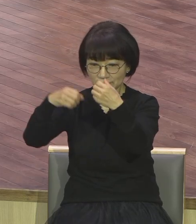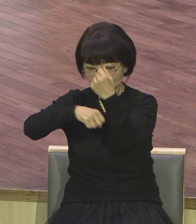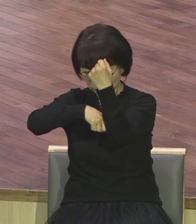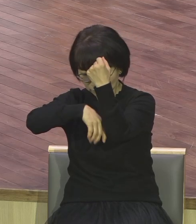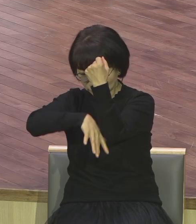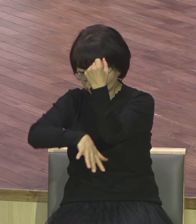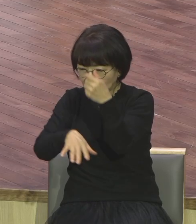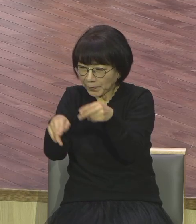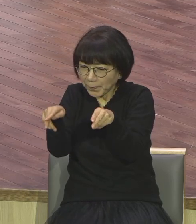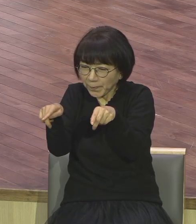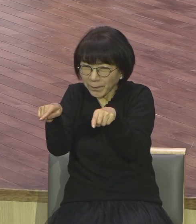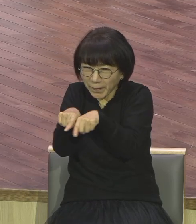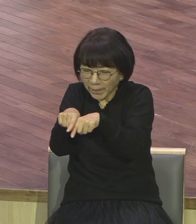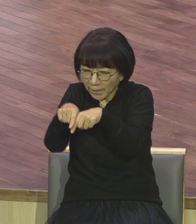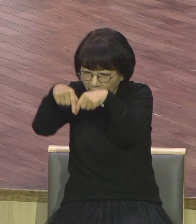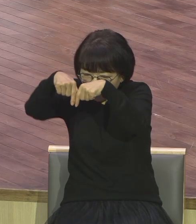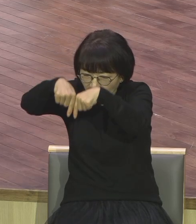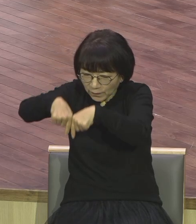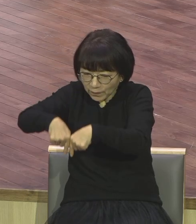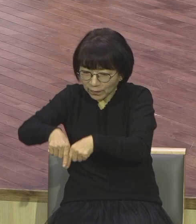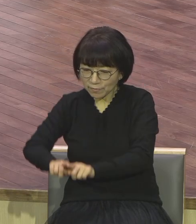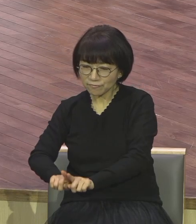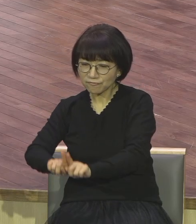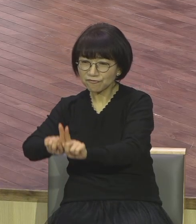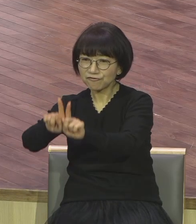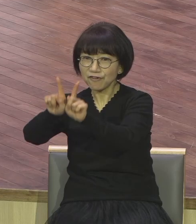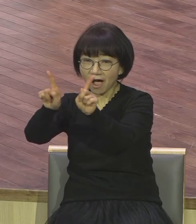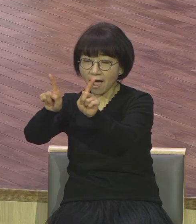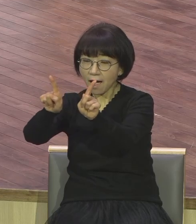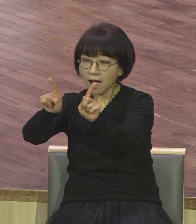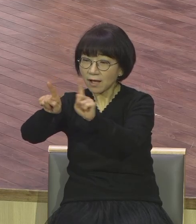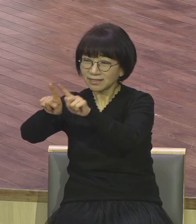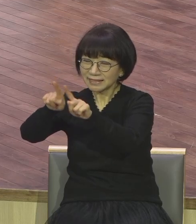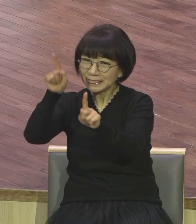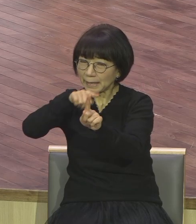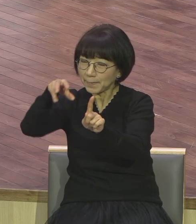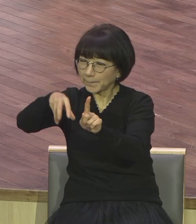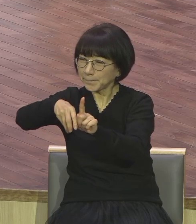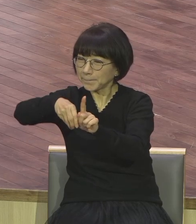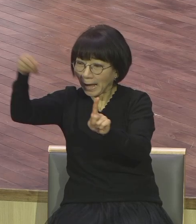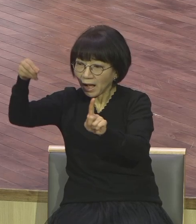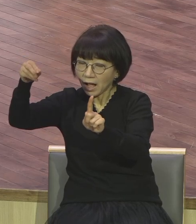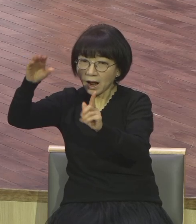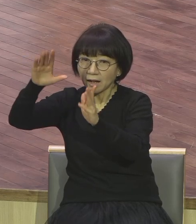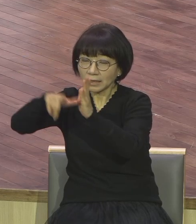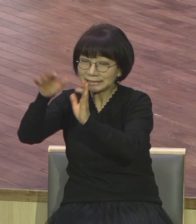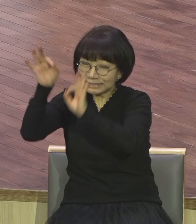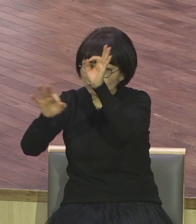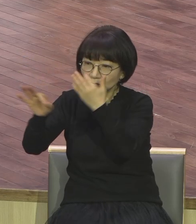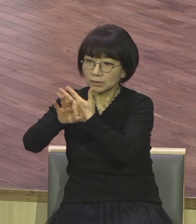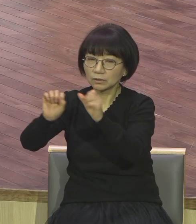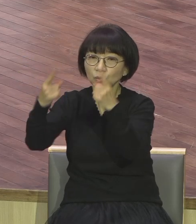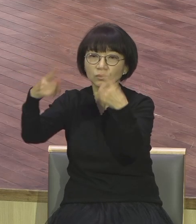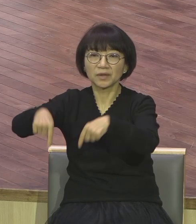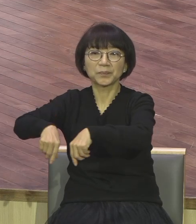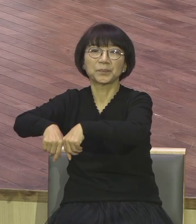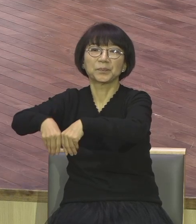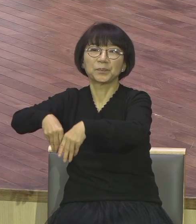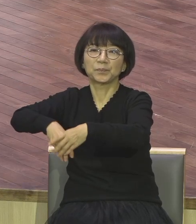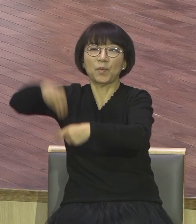그러니까 이 가라지를 뽑다가 잘못하면 이 알곡이 다칠 수가 있단 말이에요 다칠 수가 있으니까